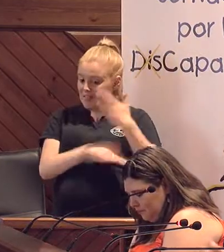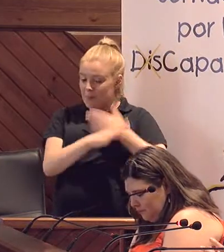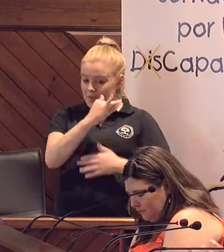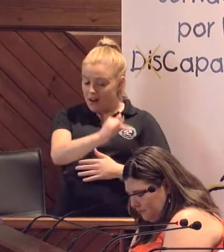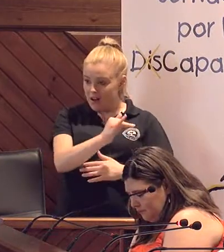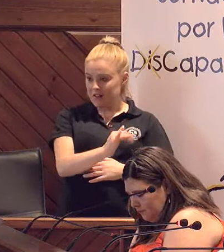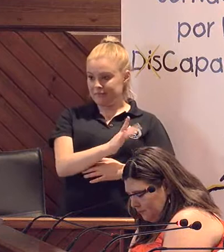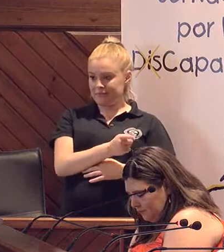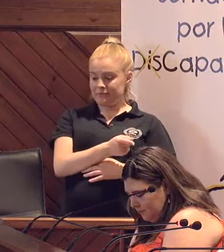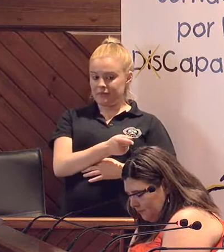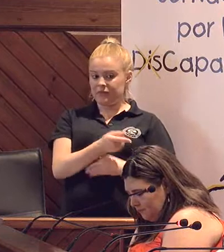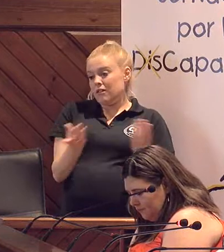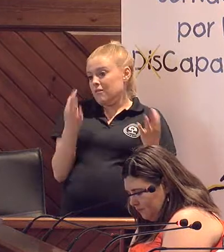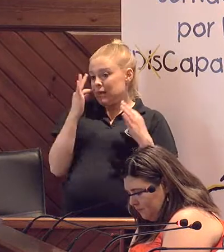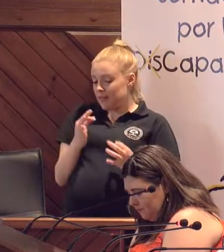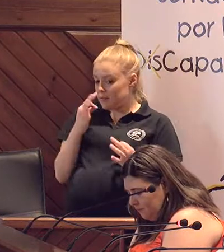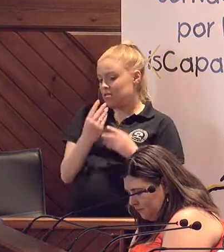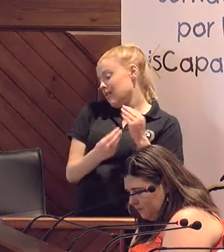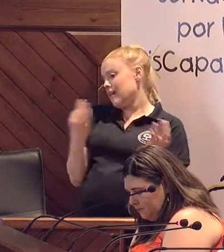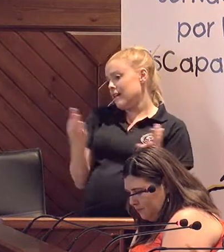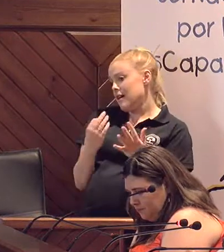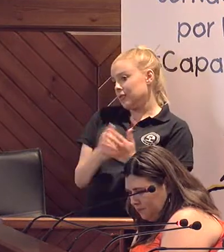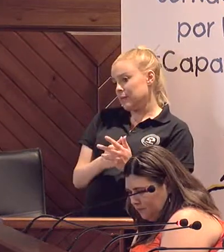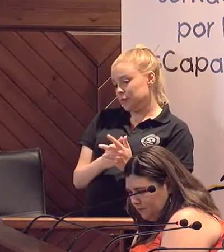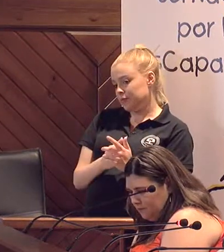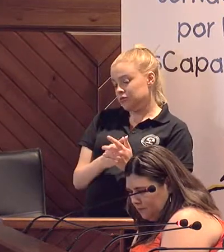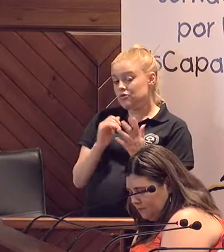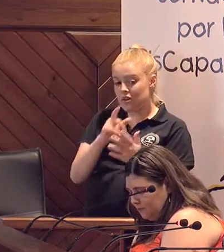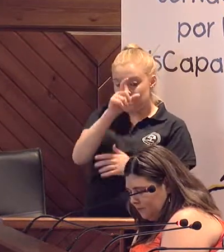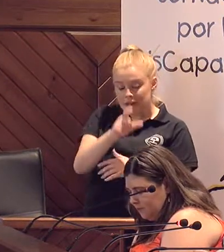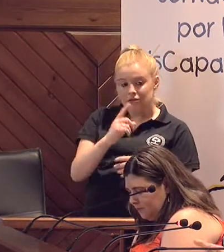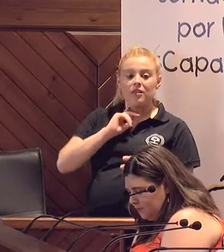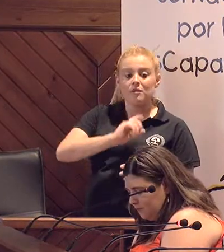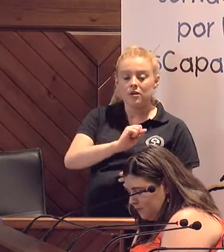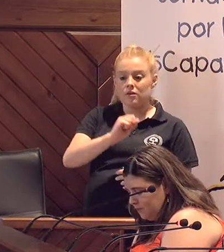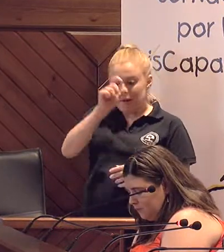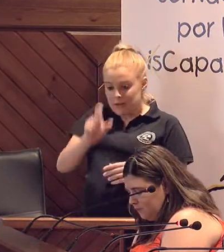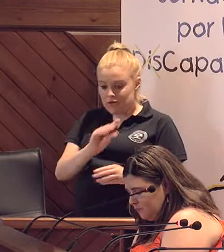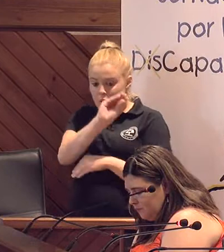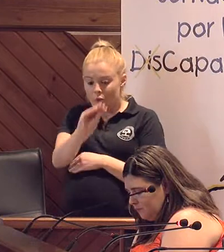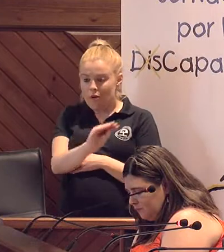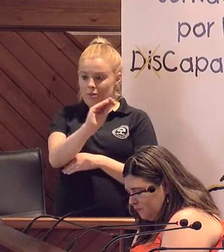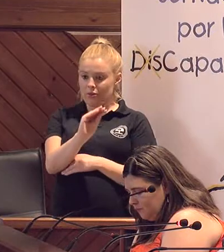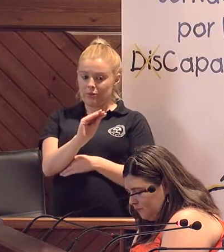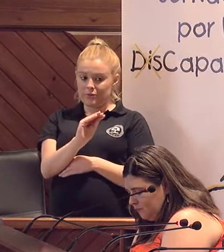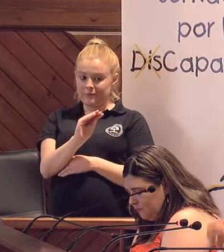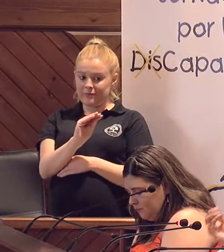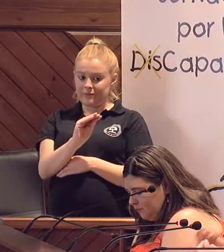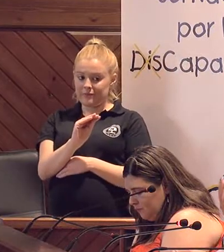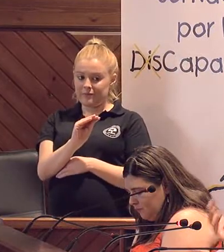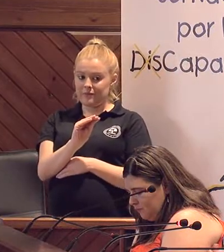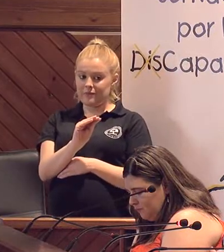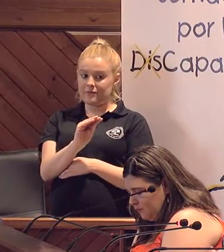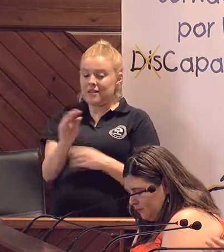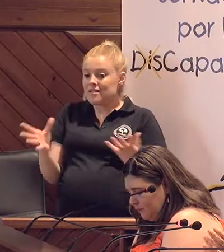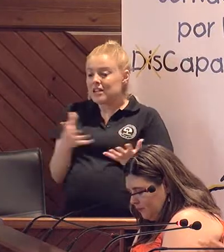y, realmente, ¿qué hacemos? No ya con esa persona dependiente, sino con ese cuidador, que es la